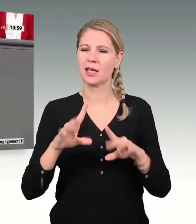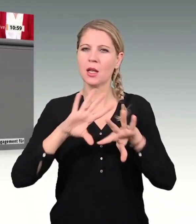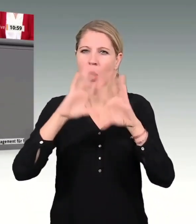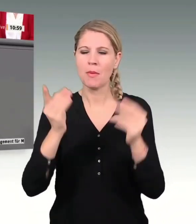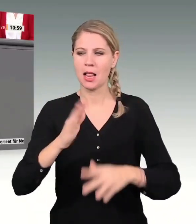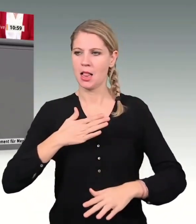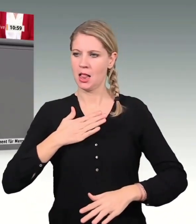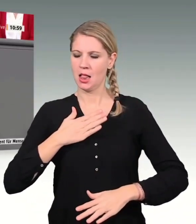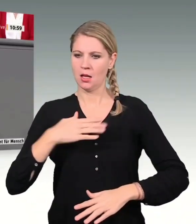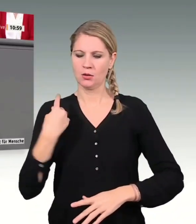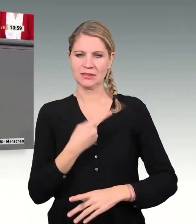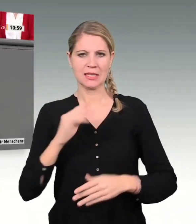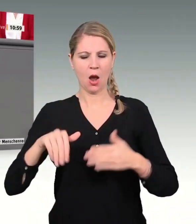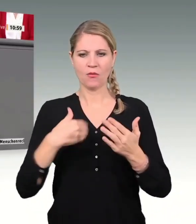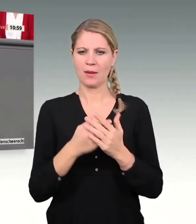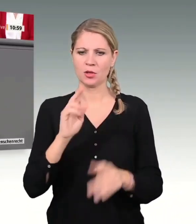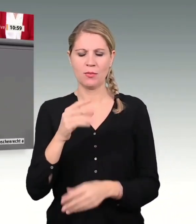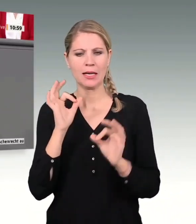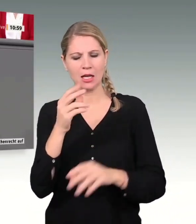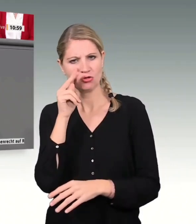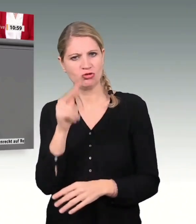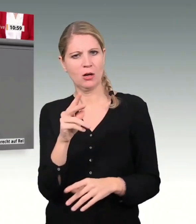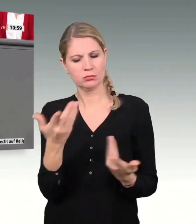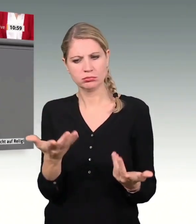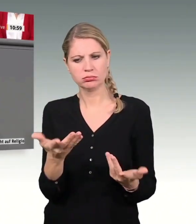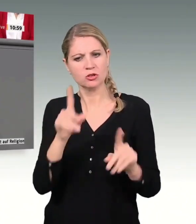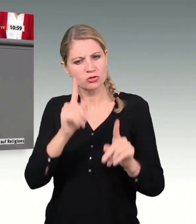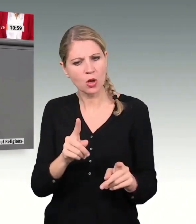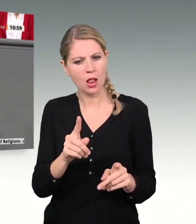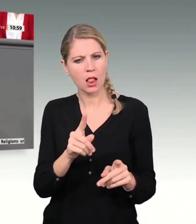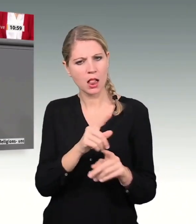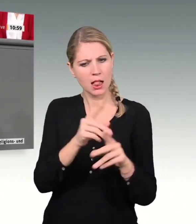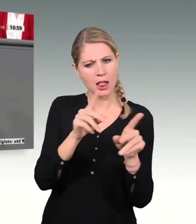Jahre, tatsächlich wert ist, fortgeführt zu werden. Das hat etwas mit Demokratie zu tun, das sollten Sie hier.